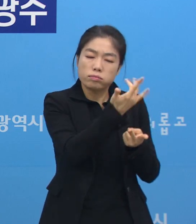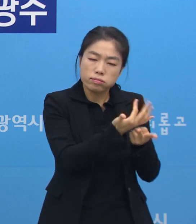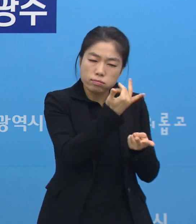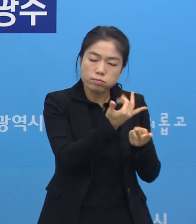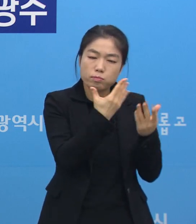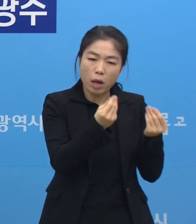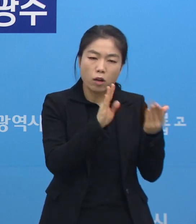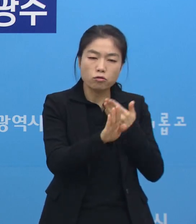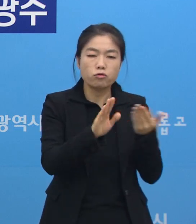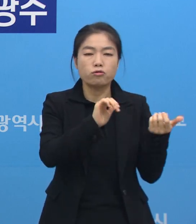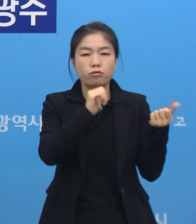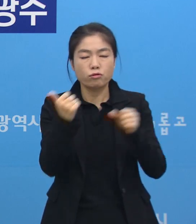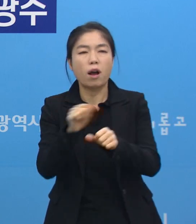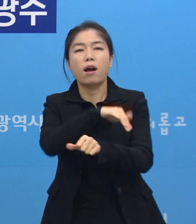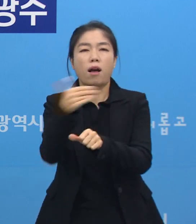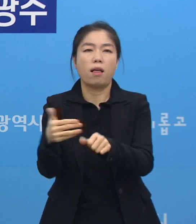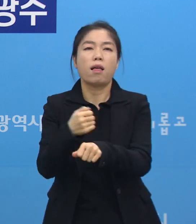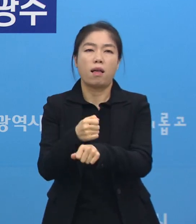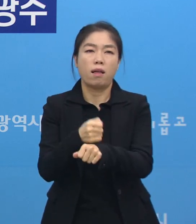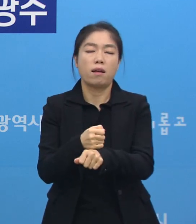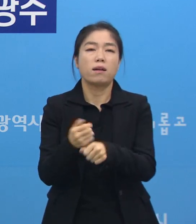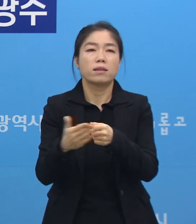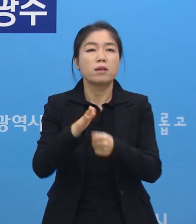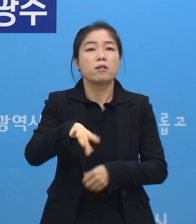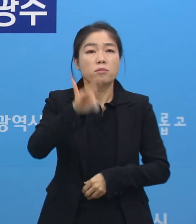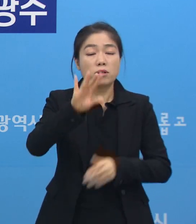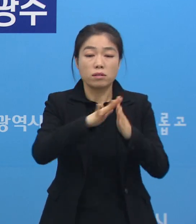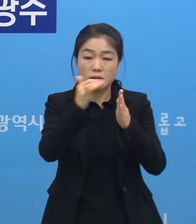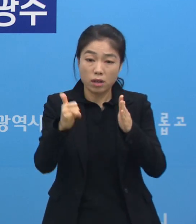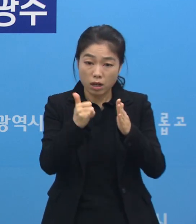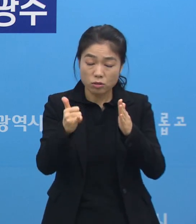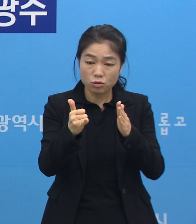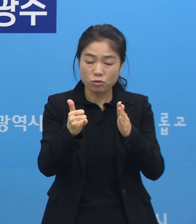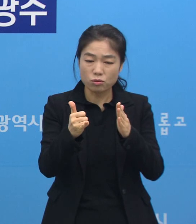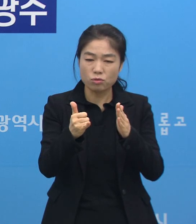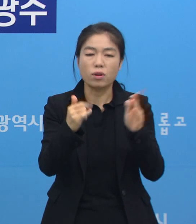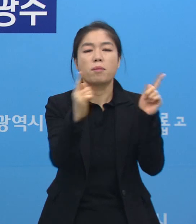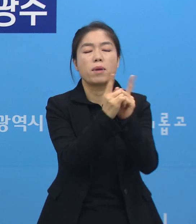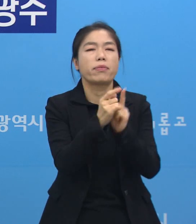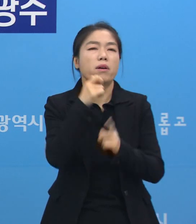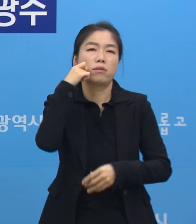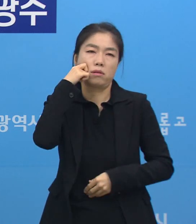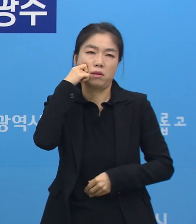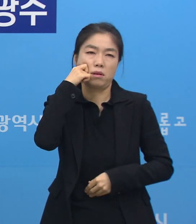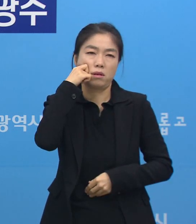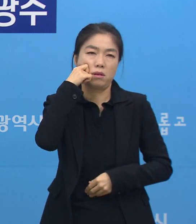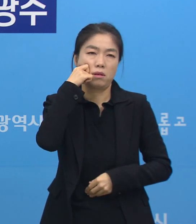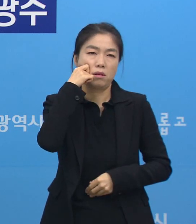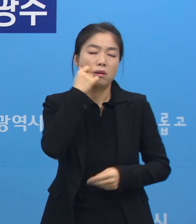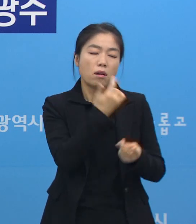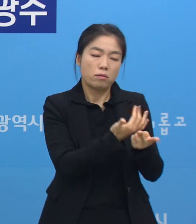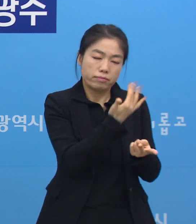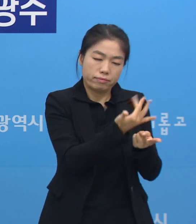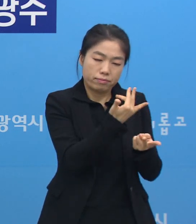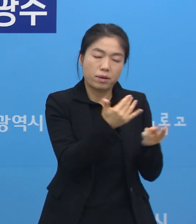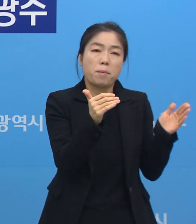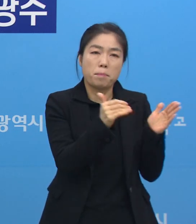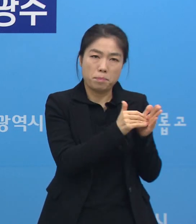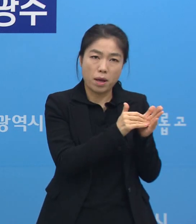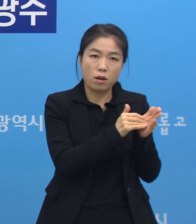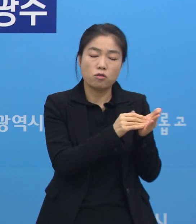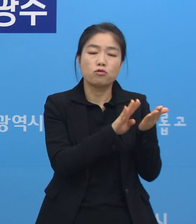원칙을 유지합니다. 그래서 먼저 가족들하고 도입할 수 없이 먼저 화장을 하고요. 그 다음에